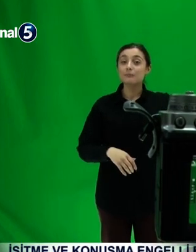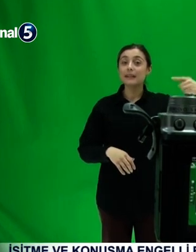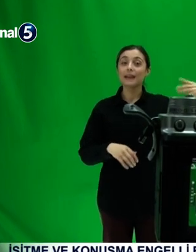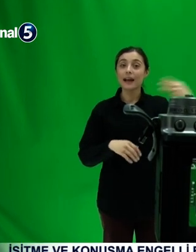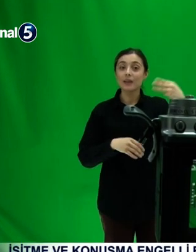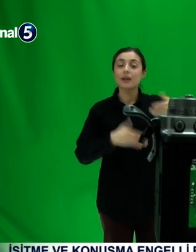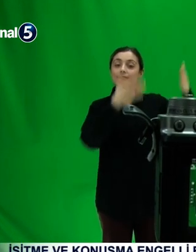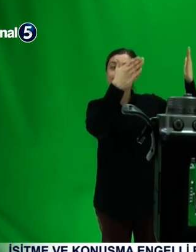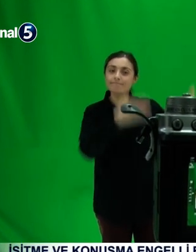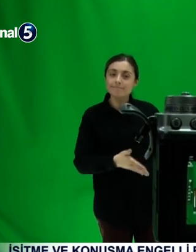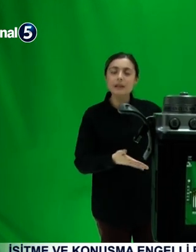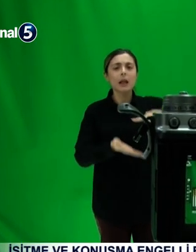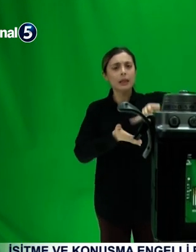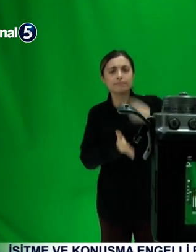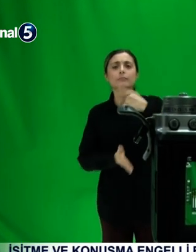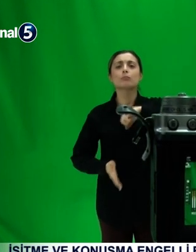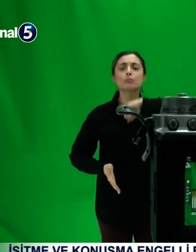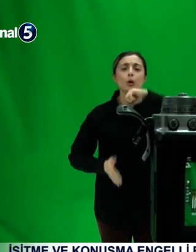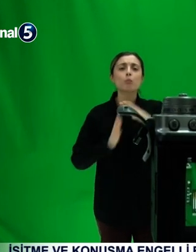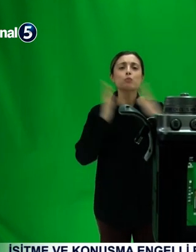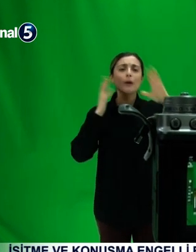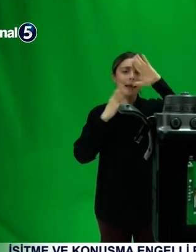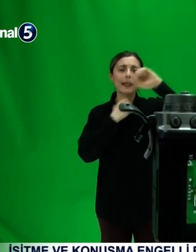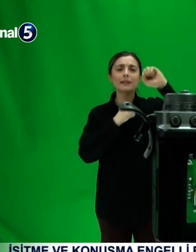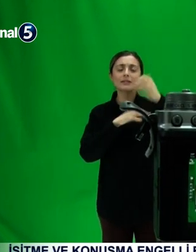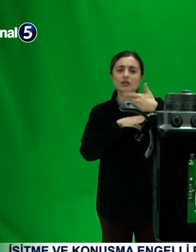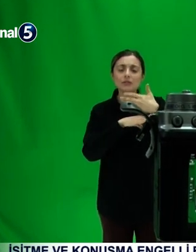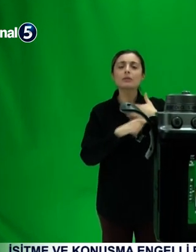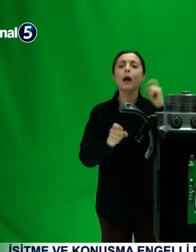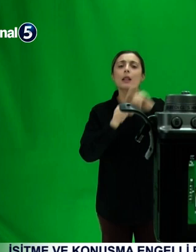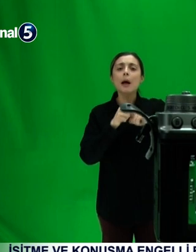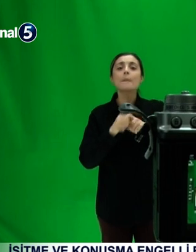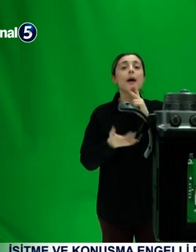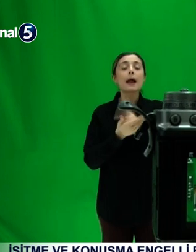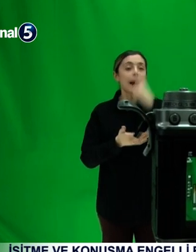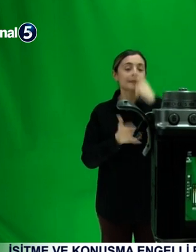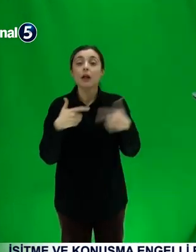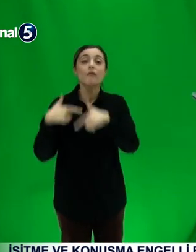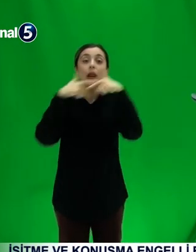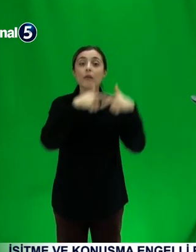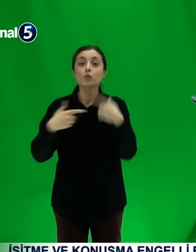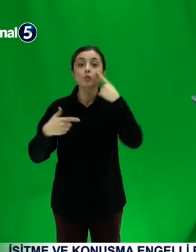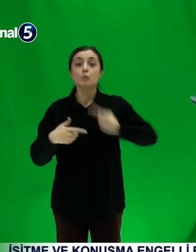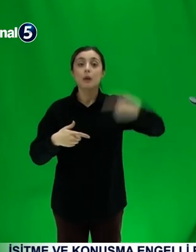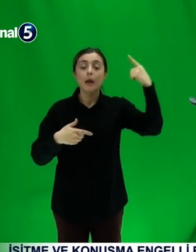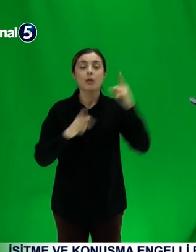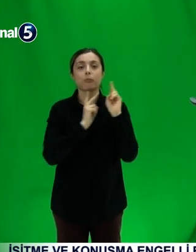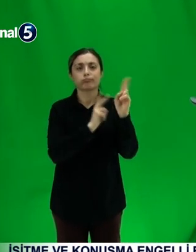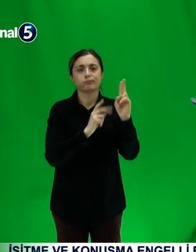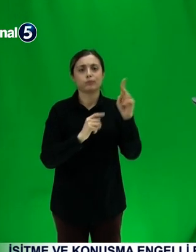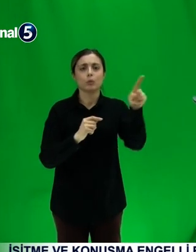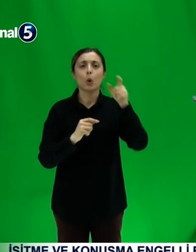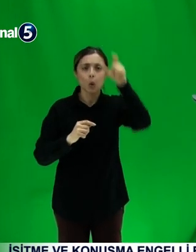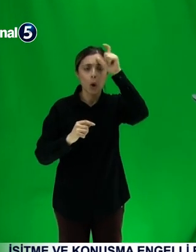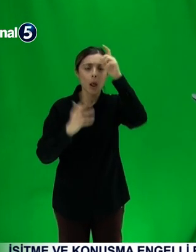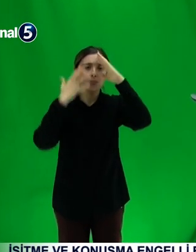Başkanı Recep Tayyip Erdoğan'ın imzasıyla Ankara'da bir ajans, İçişleri Bakanlığı, Gençlik ve Spor Bakanlıkları ve İletişim